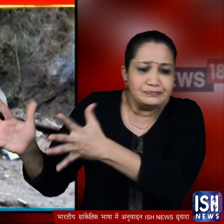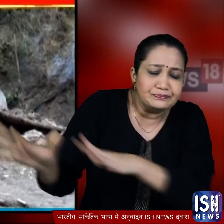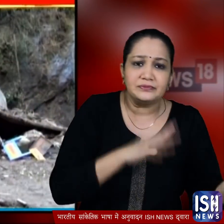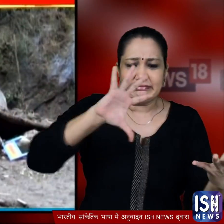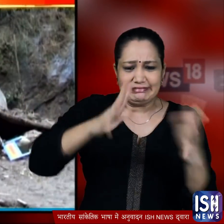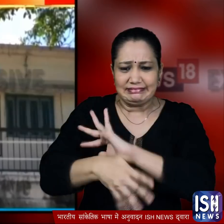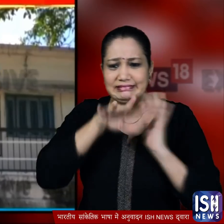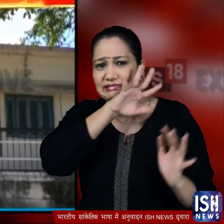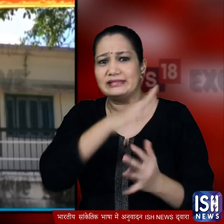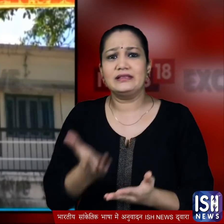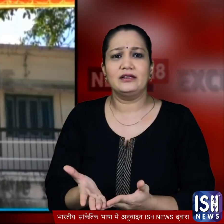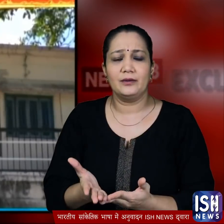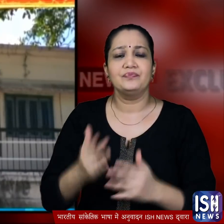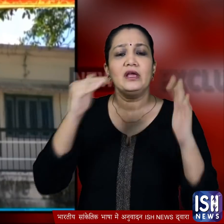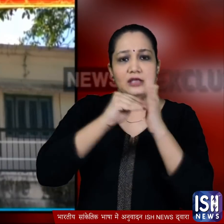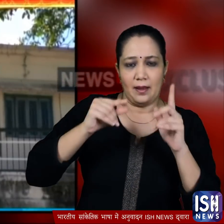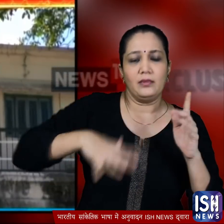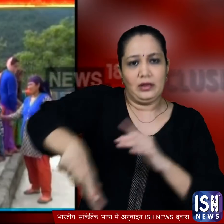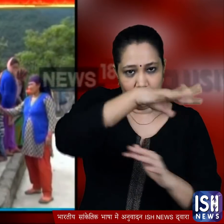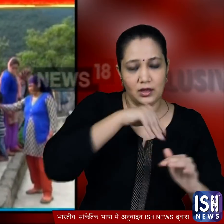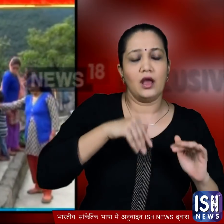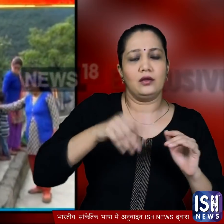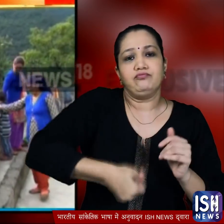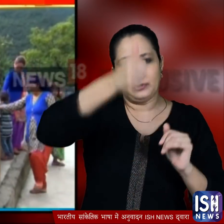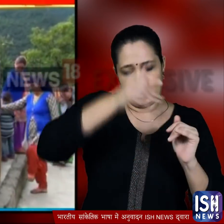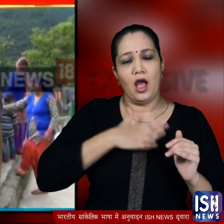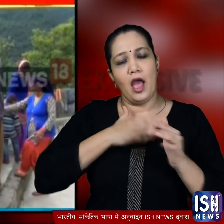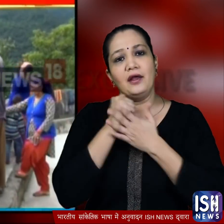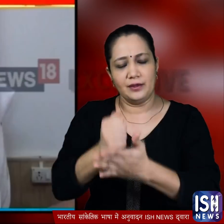मलबे में बदल गया हलाकि इस बीच जिला प्रशासन ने ऐसे लोगों की मदद का भरूसा दिया